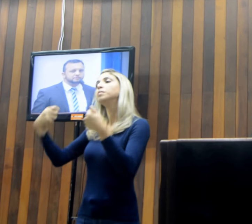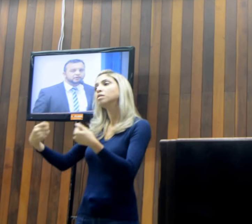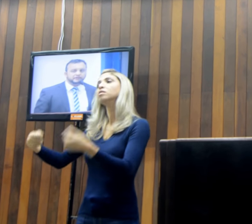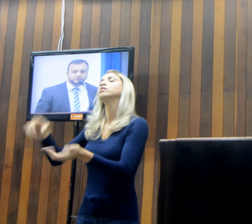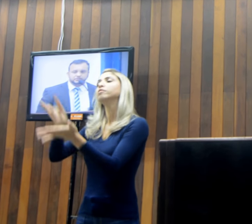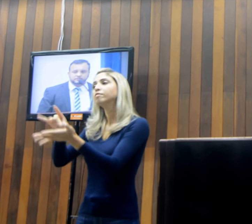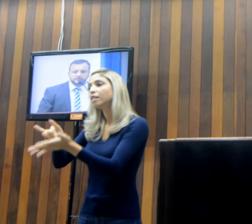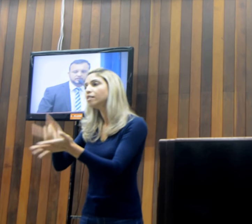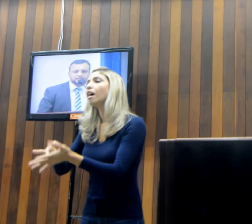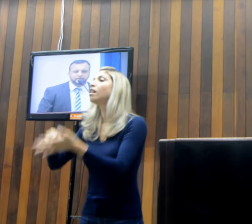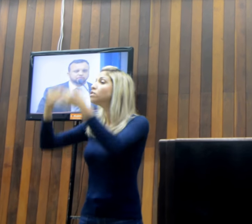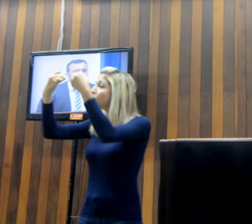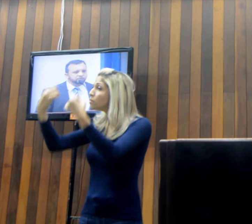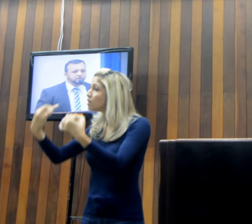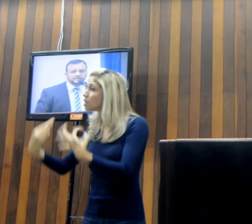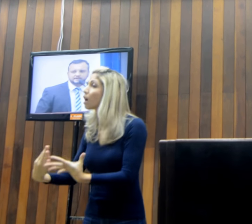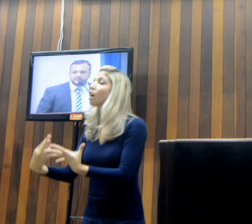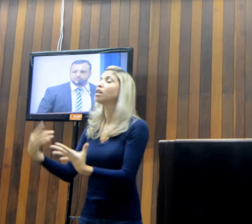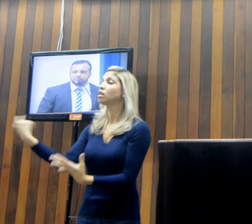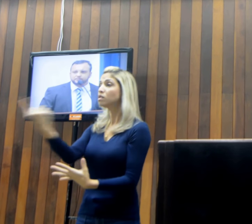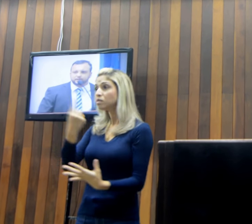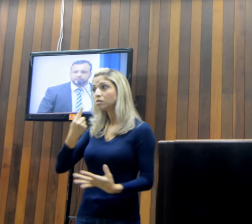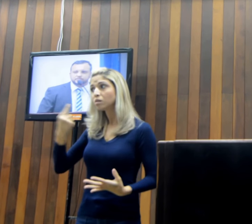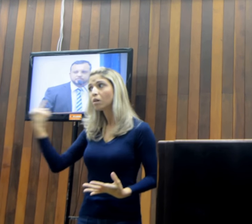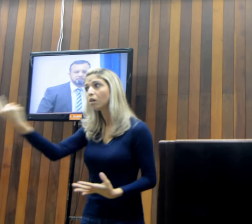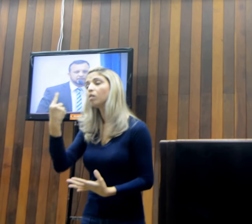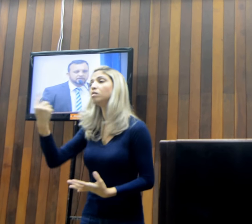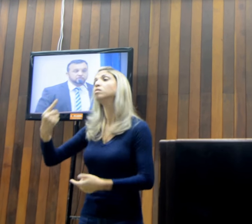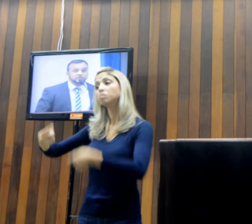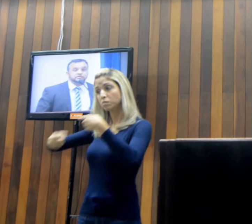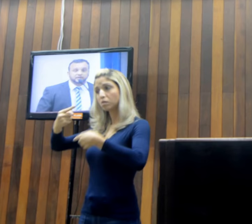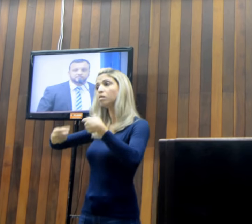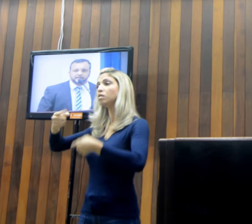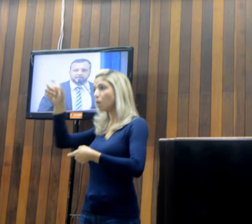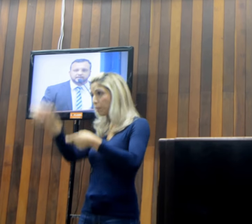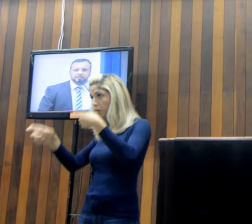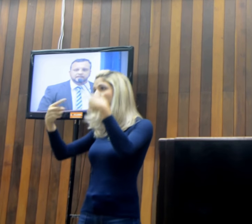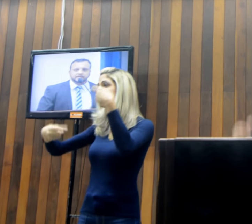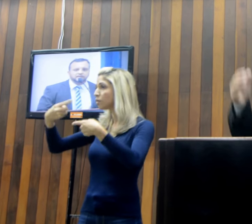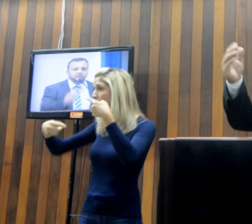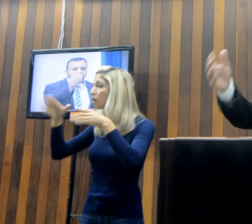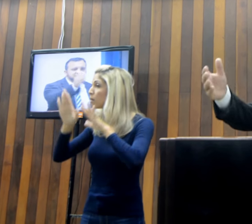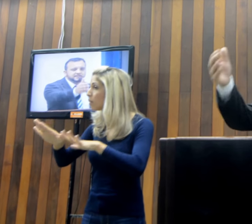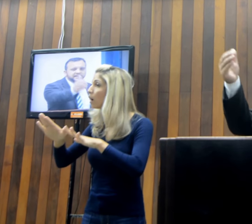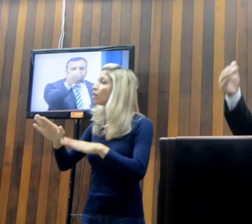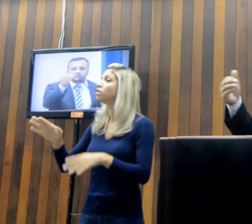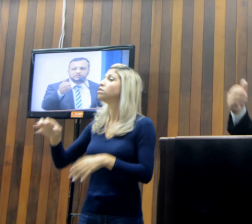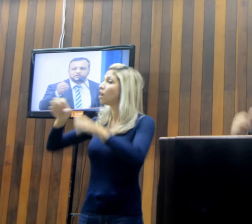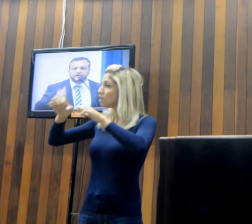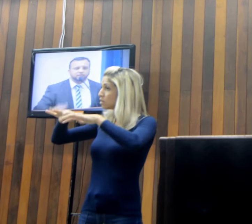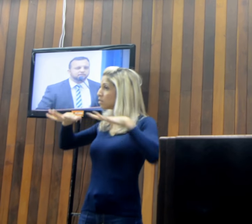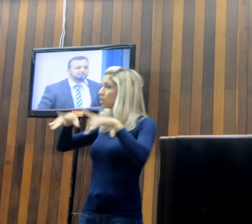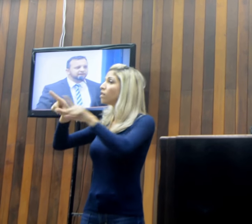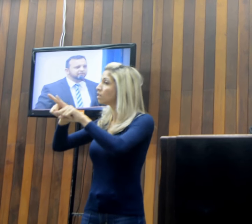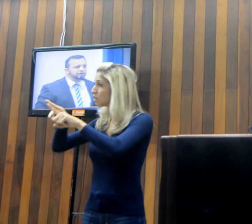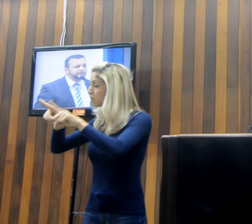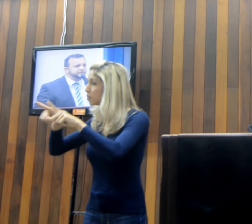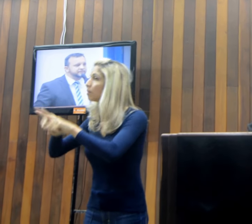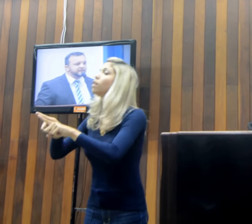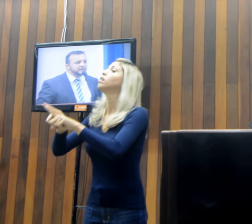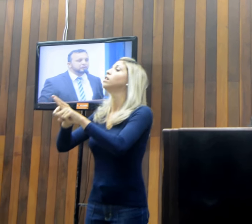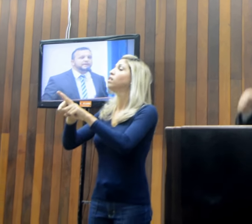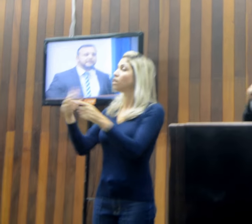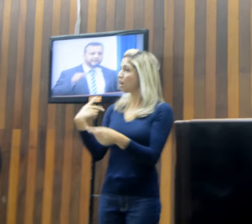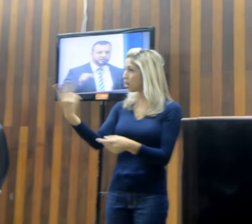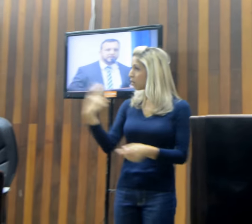discurso político, porque todos nós aqui somos políticos e só estamos aqui, tanto a assistência quanto os vereadores e vereadoras,